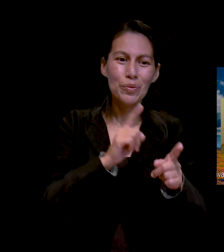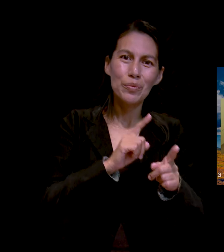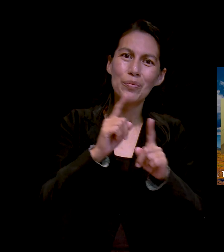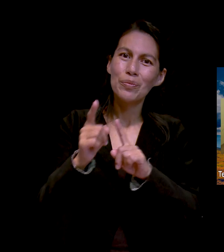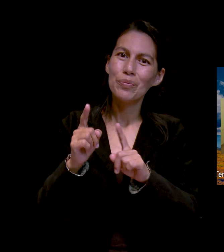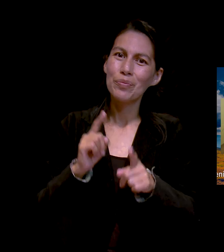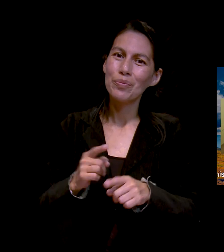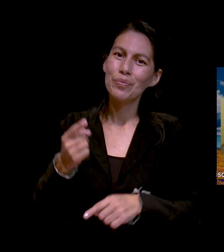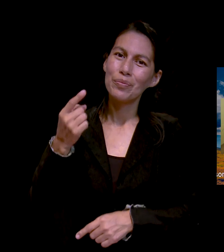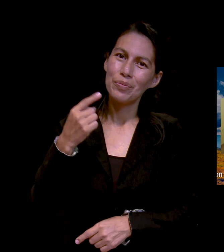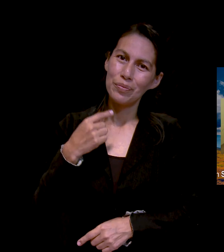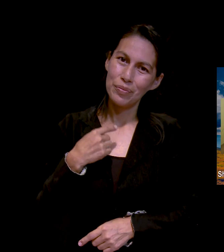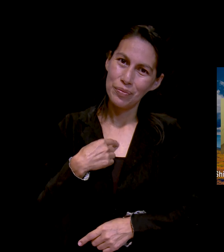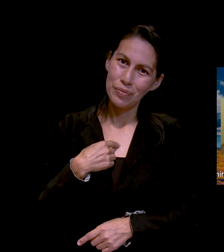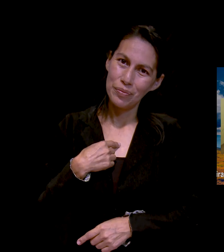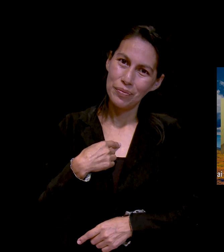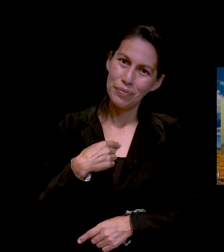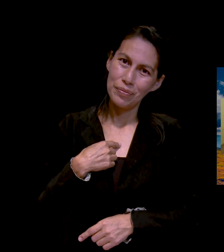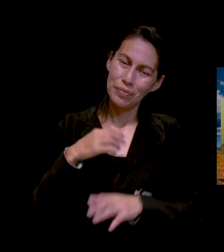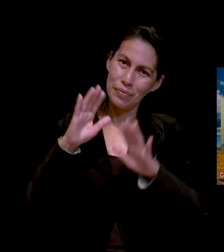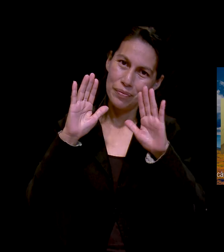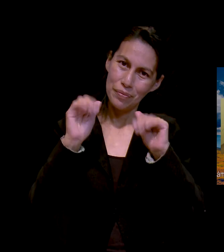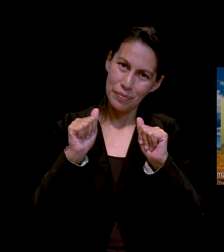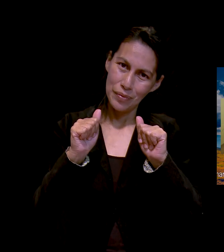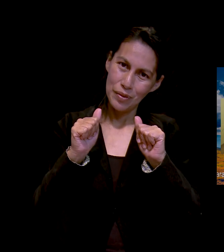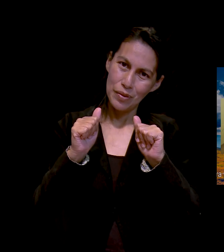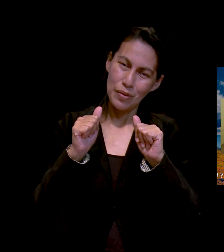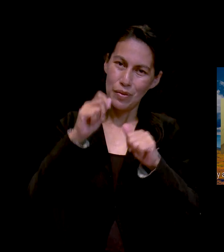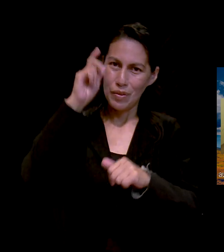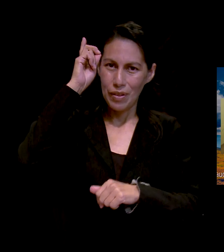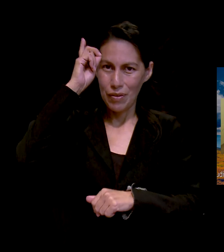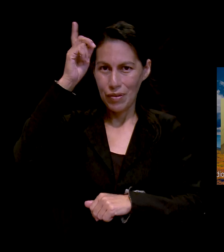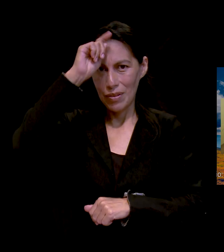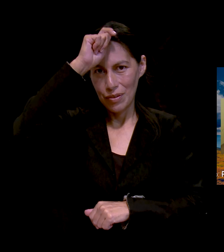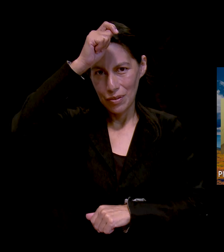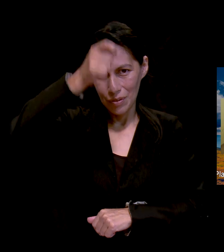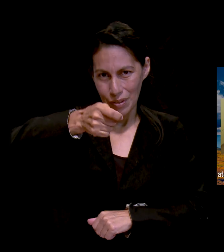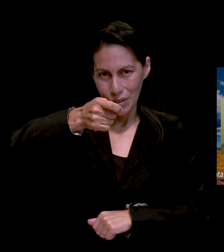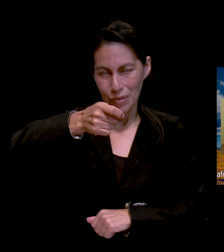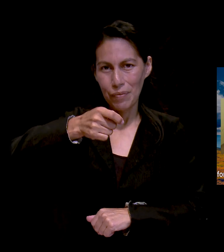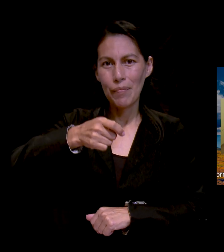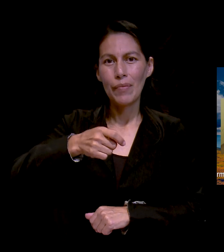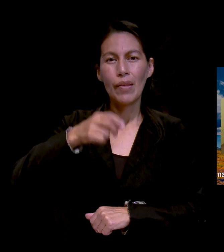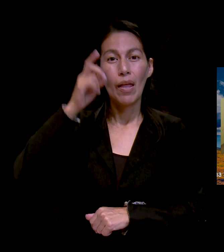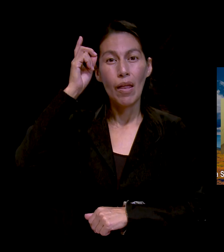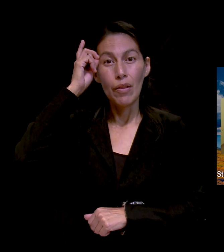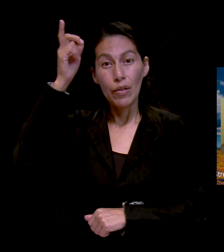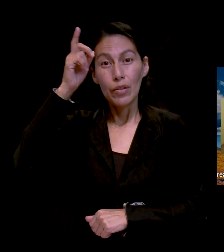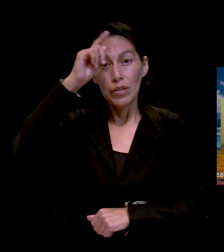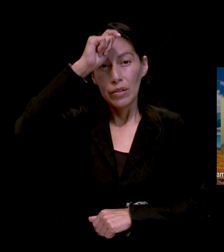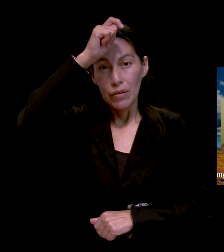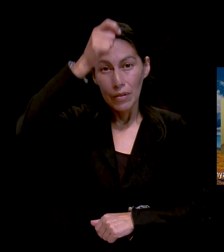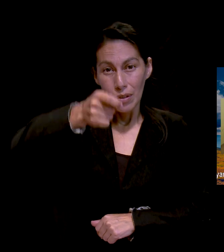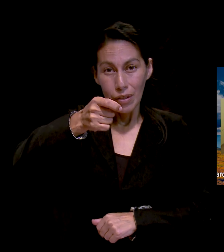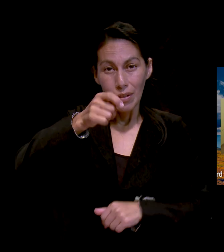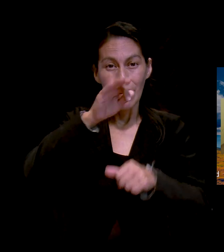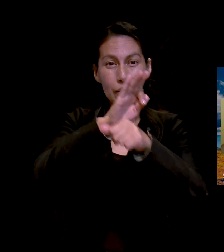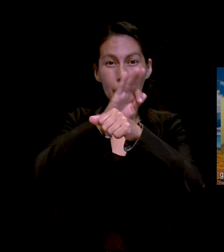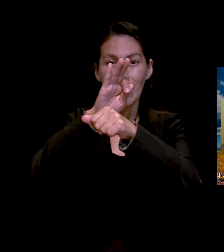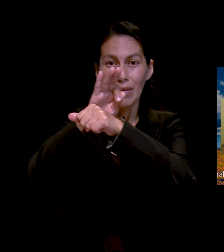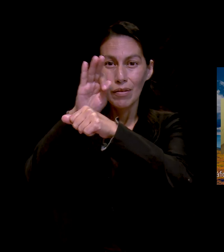bendición de Dios para ti. Dios te bendiga y te guarde. Dios haga